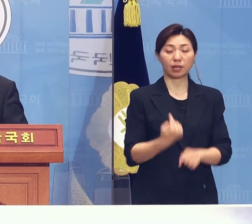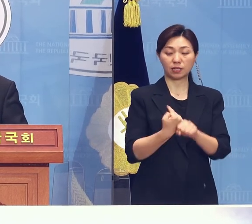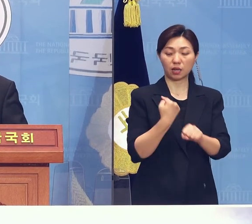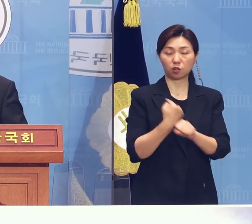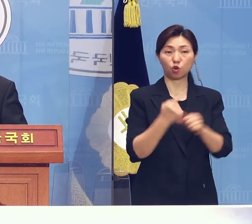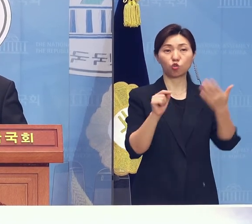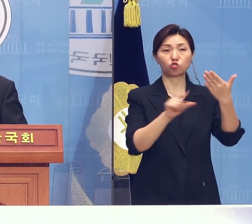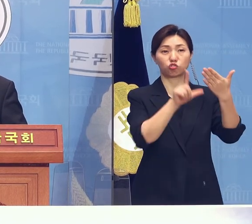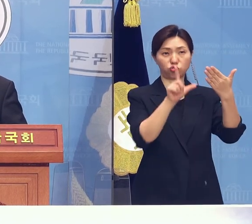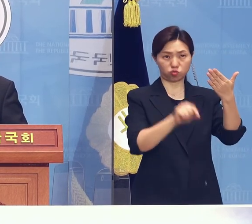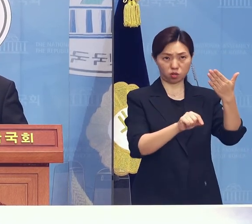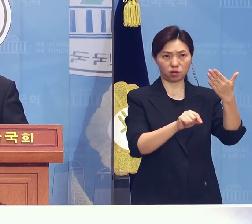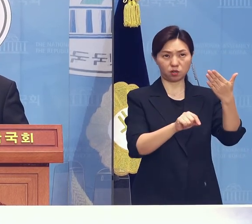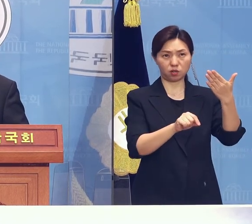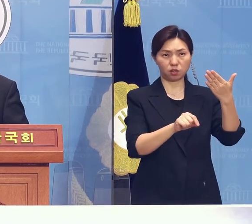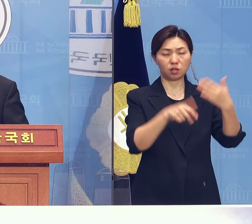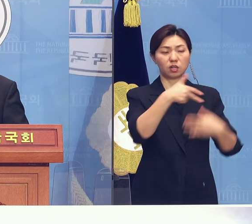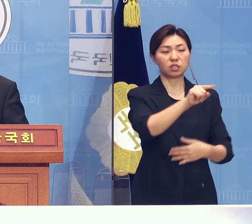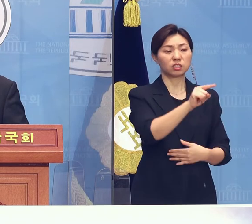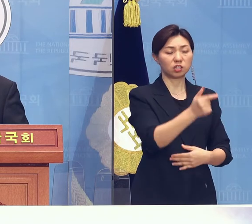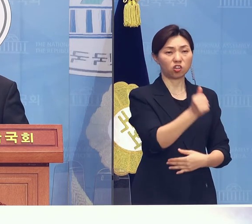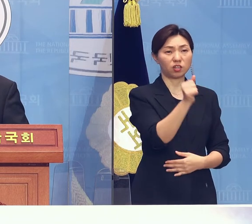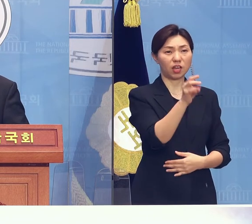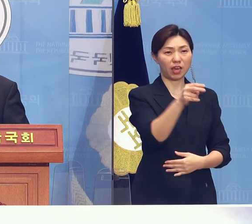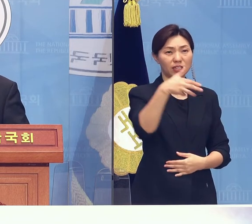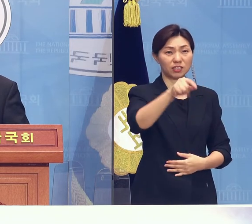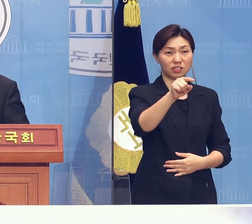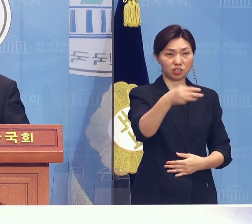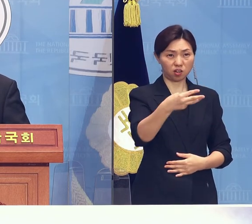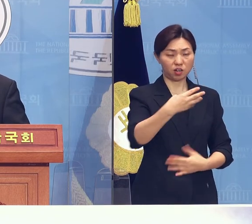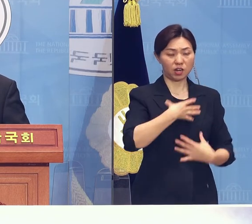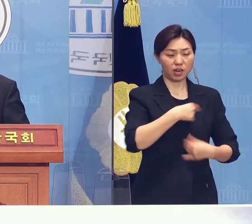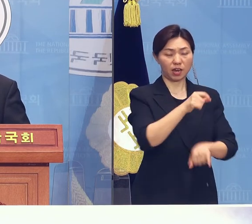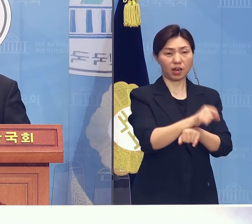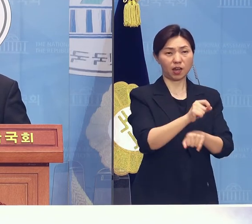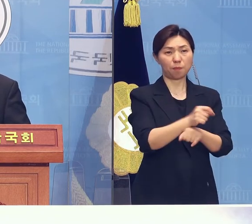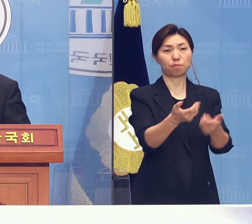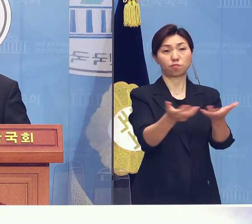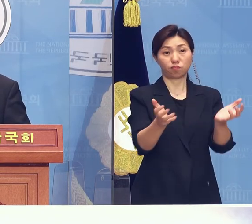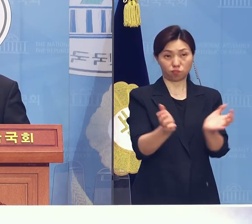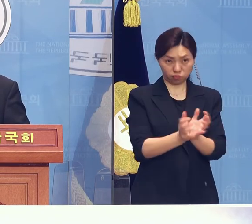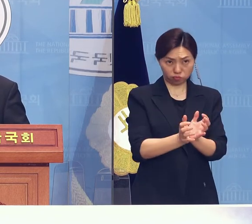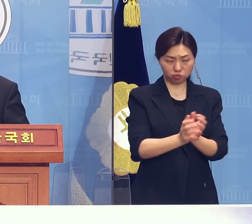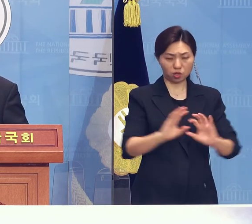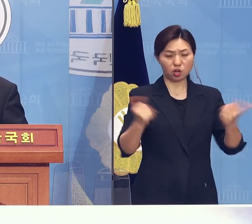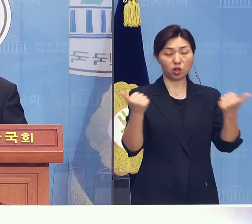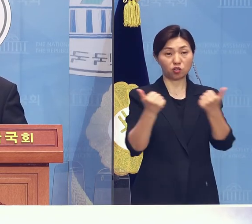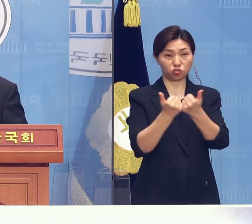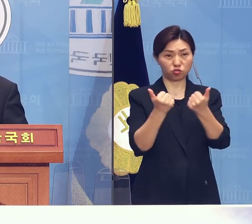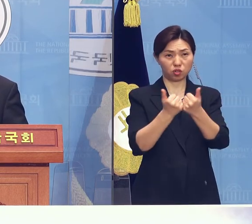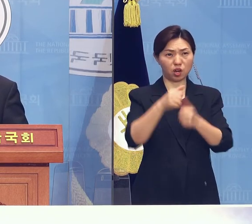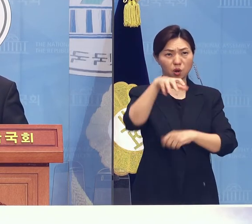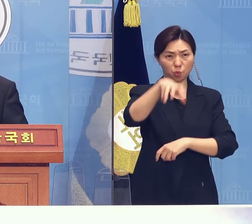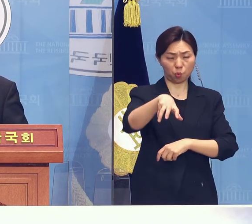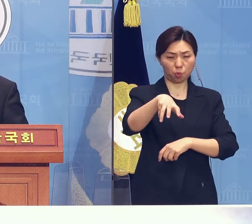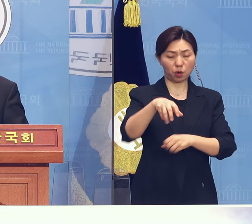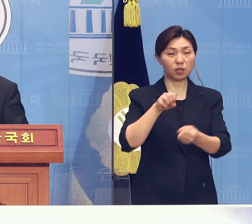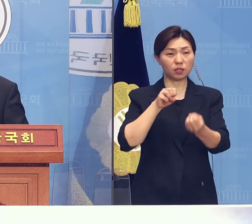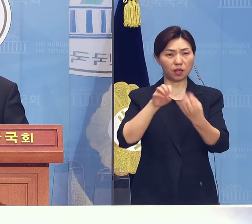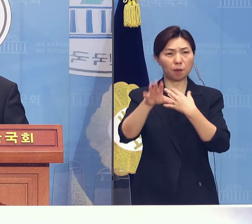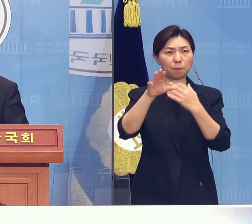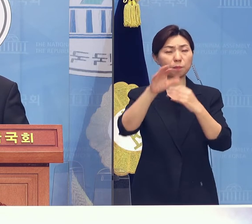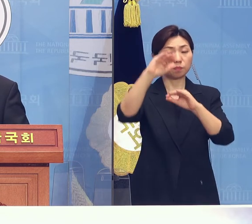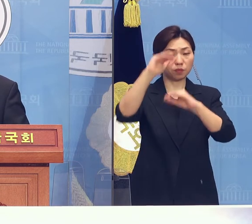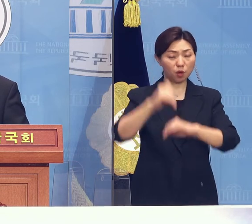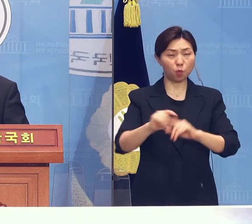작년 9월 전해철 행정안전부 장관은 국회 행안위 답변에서 농사건